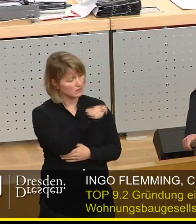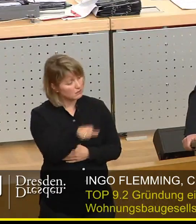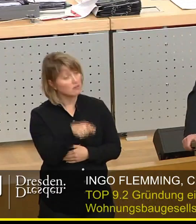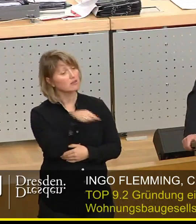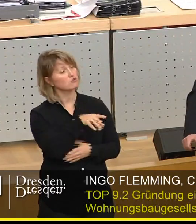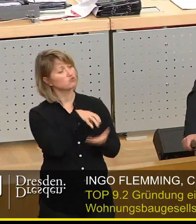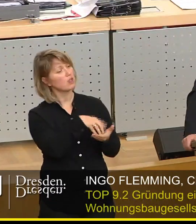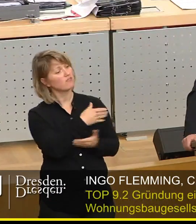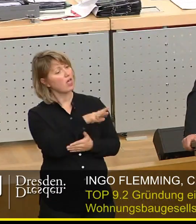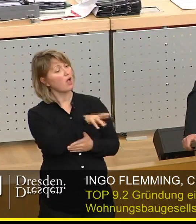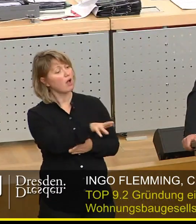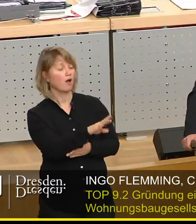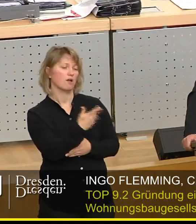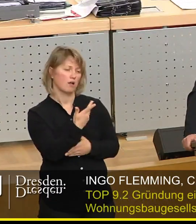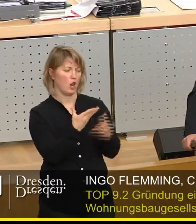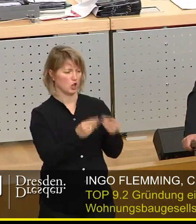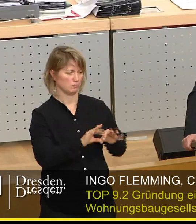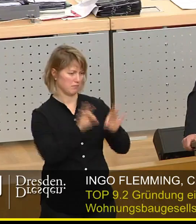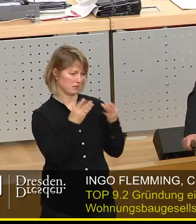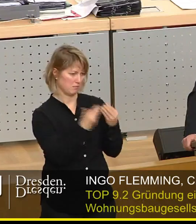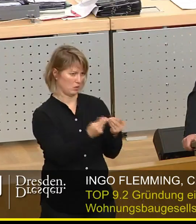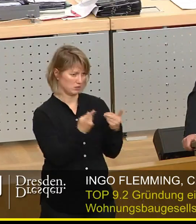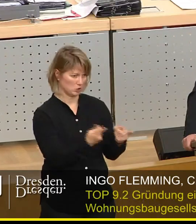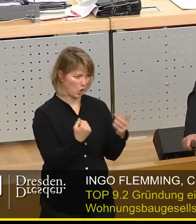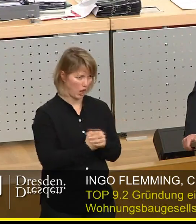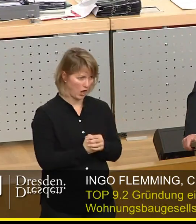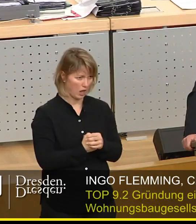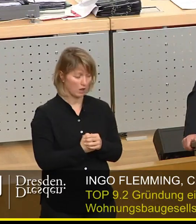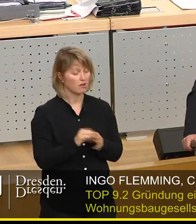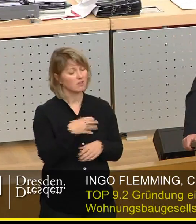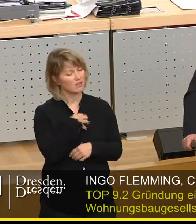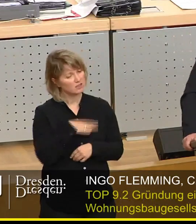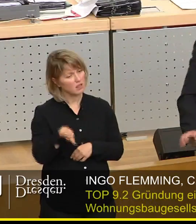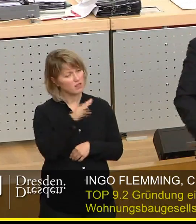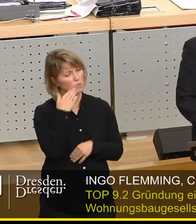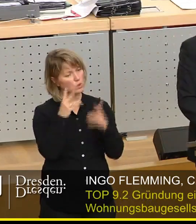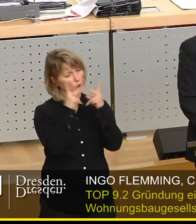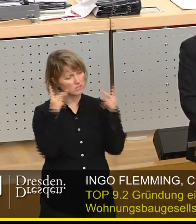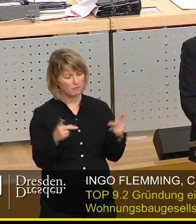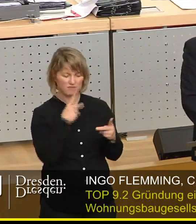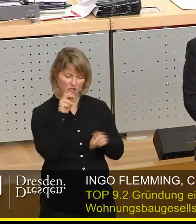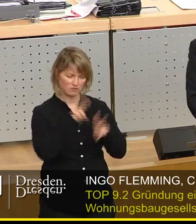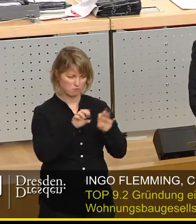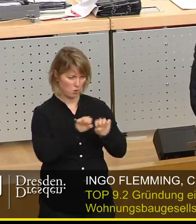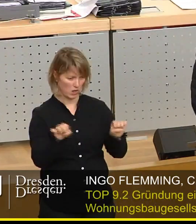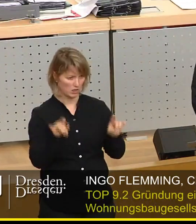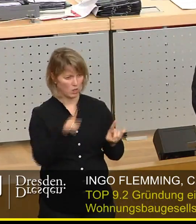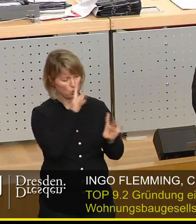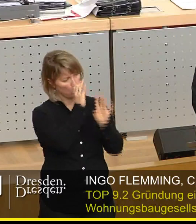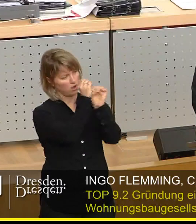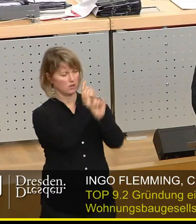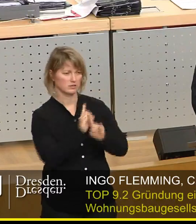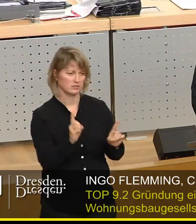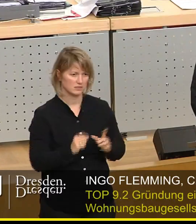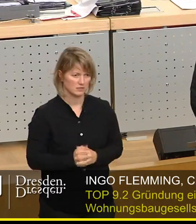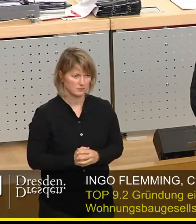bessere Lösungen verdient, das Wohnkonzept der Stadt bietet dafür ausreichend Handlungsoptionen. So, und am Ende möchte ich noch